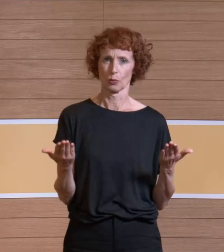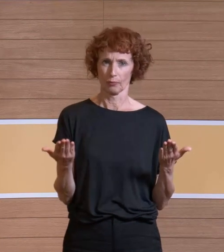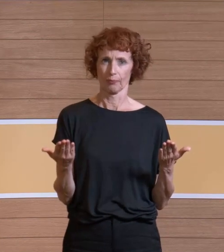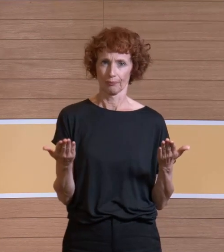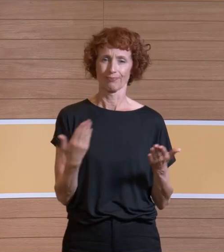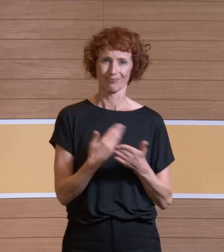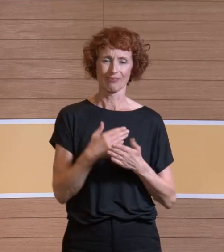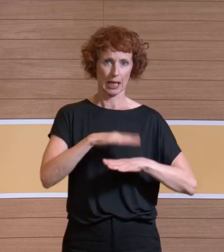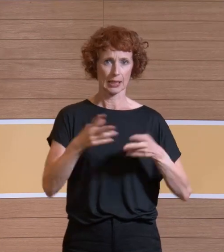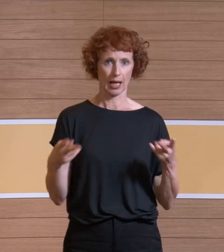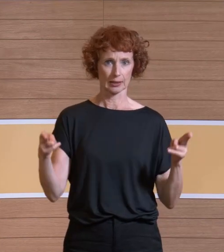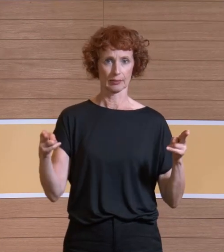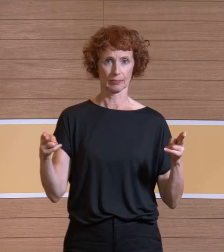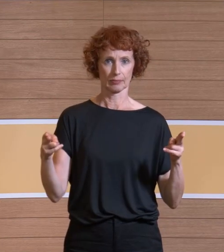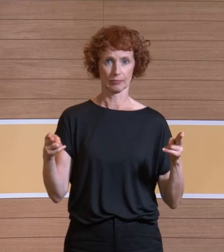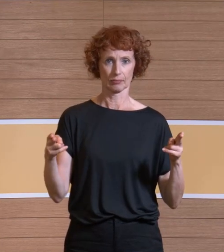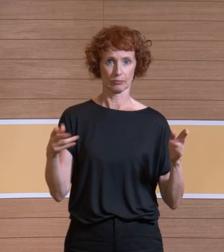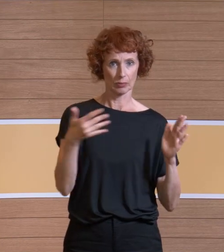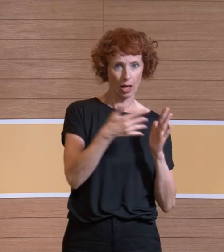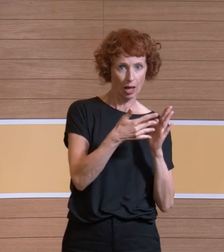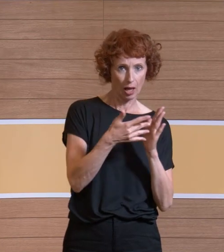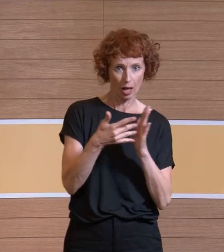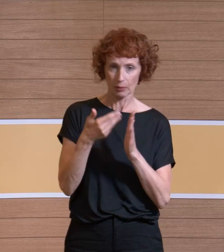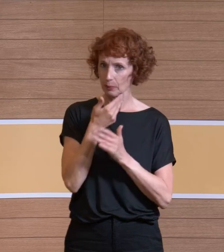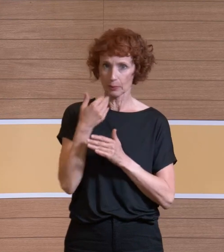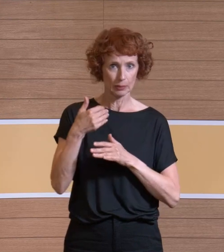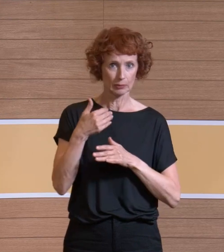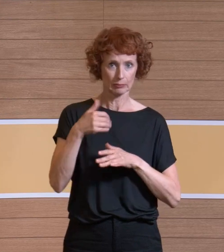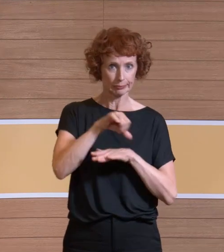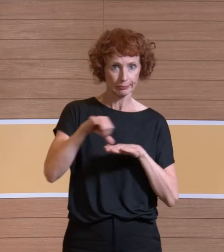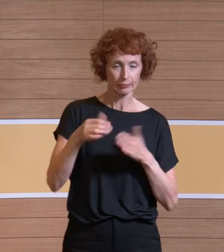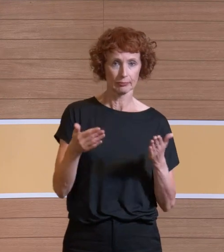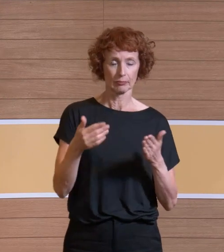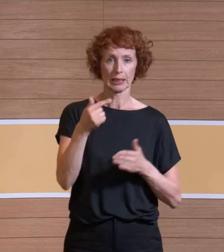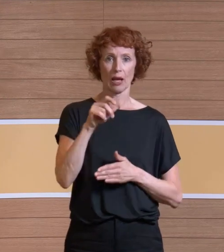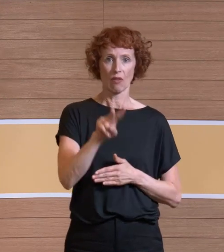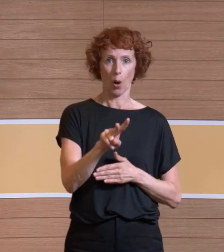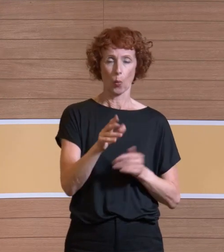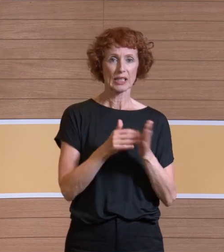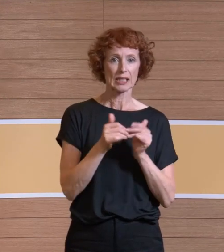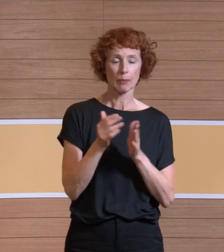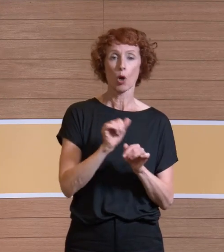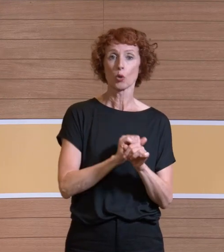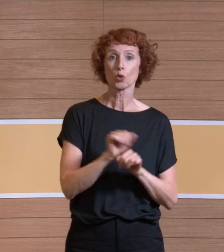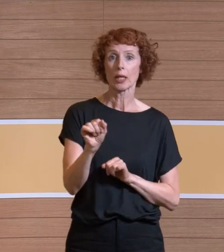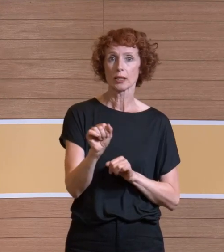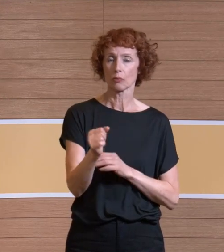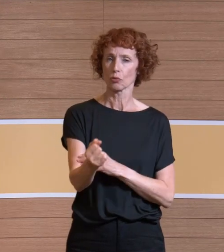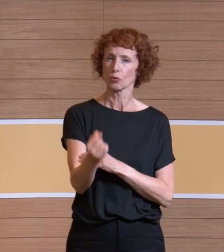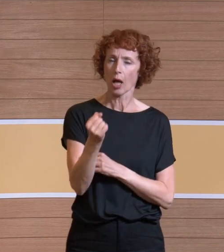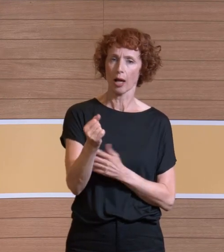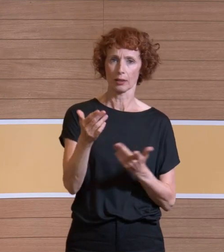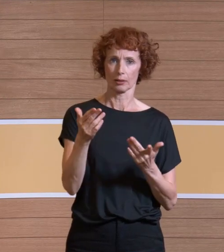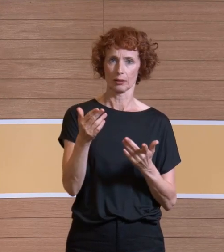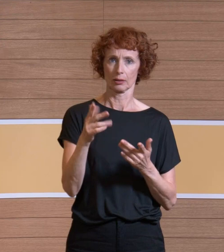Zeitintervallen, in denen mal nicht gekautert wurde, das THV-System trotzdem so stark ist, dass es das schafft, wenigstens